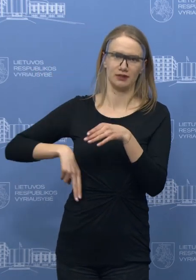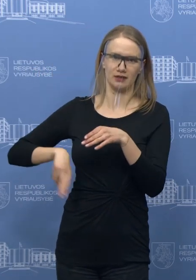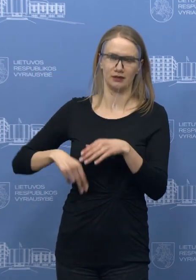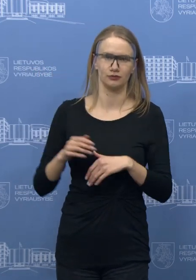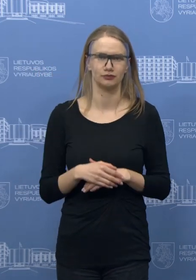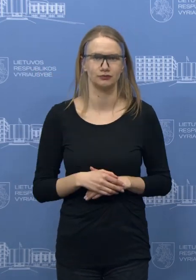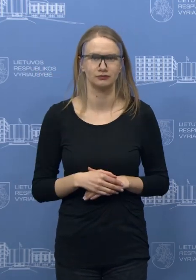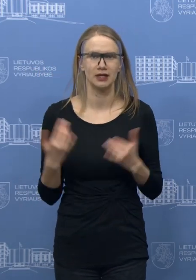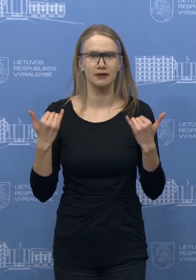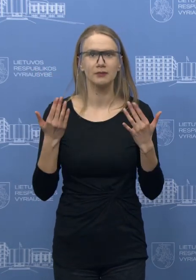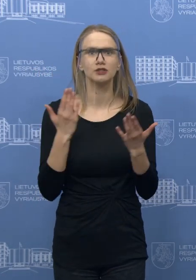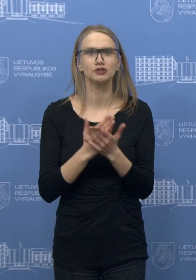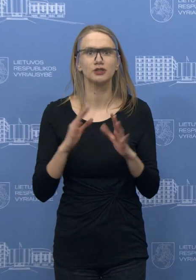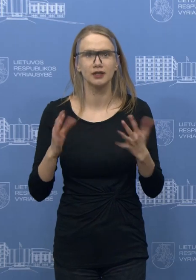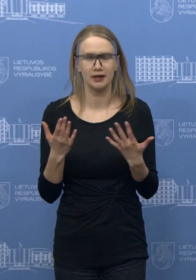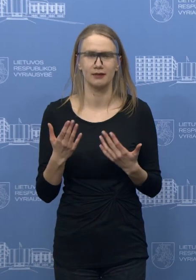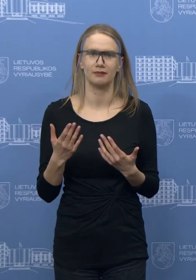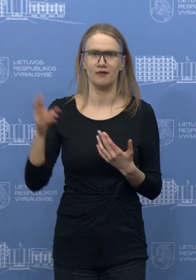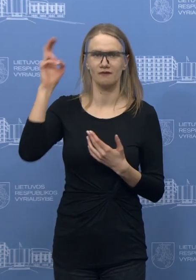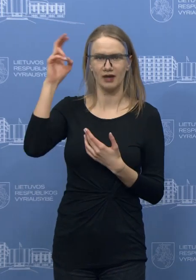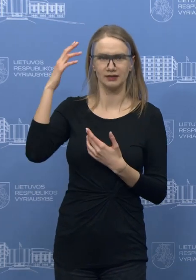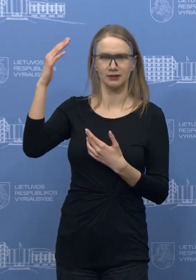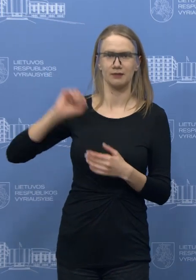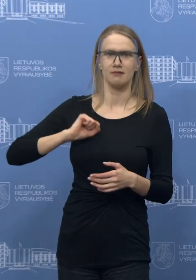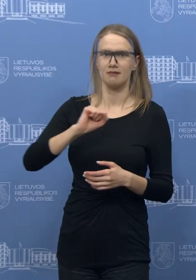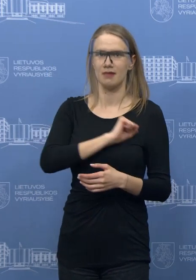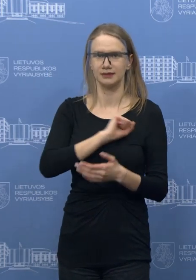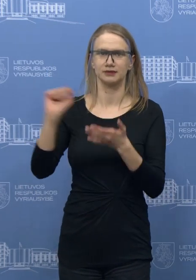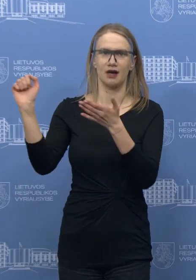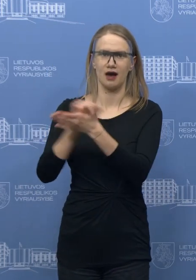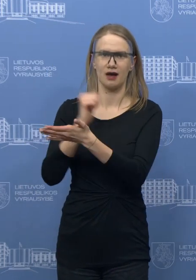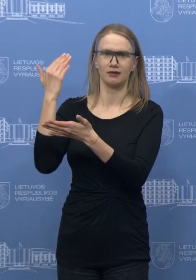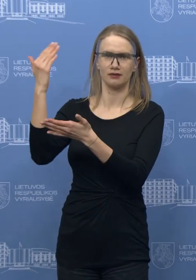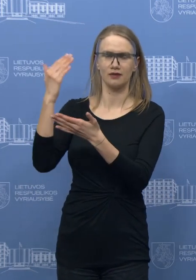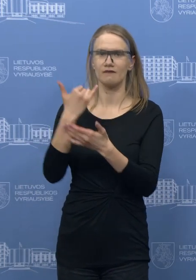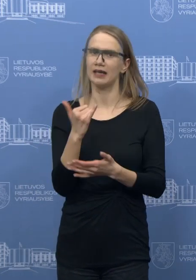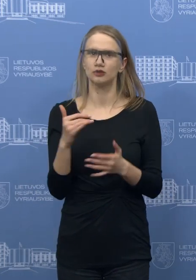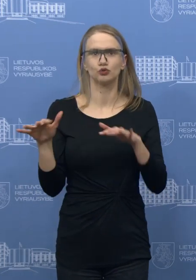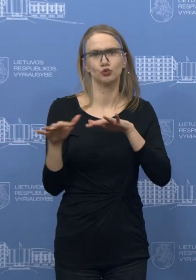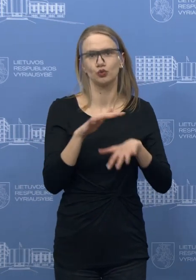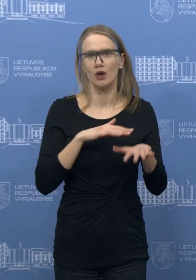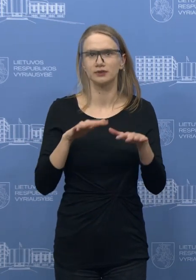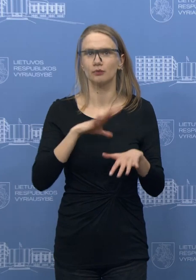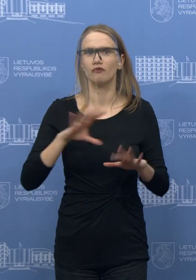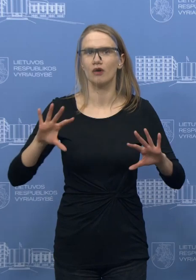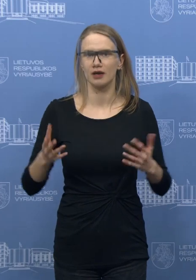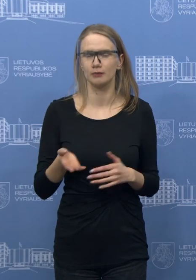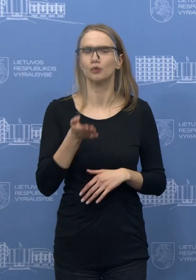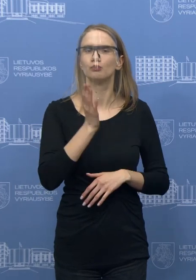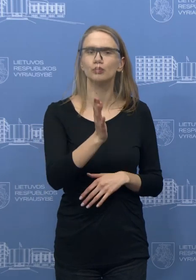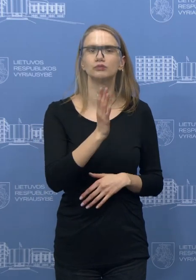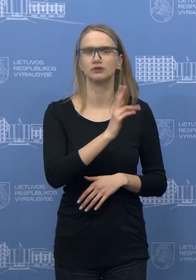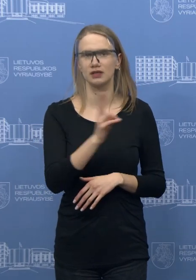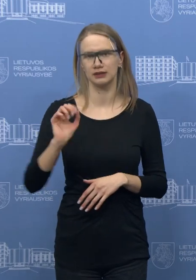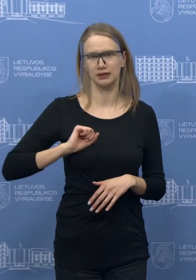pavėdimas Valstybinėje medicino sekretitavimo tarnybai įvertinti šitą situaciją. Aš manau, kad atsiras ten žmonės, kurie kalbės, kurie